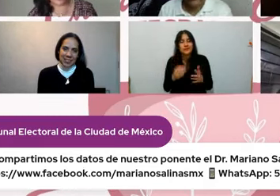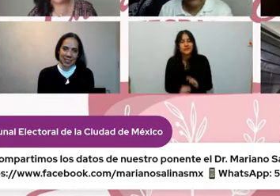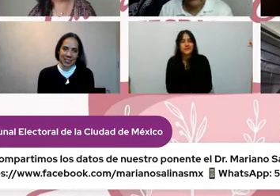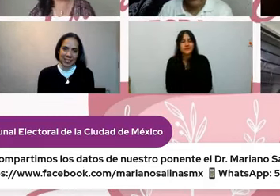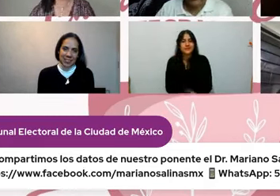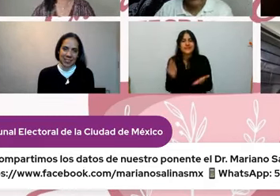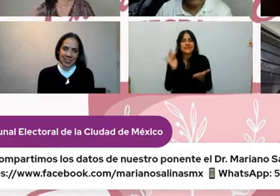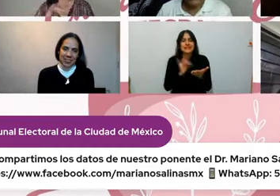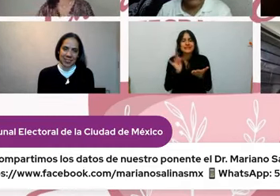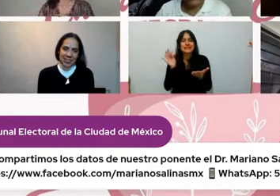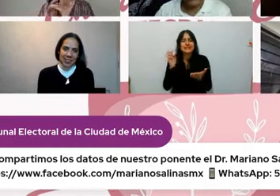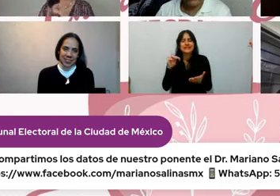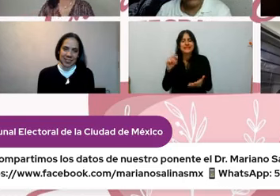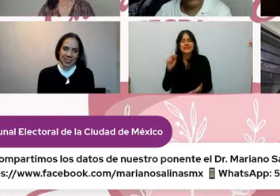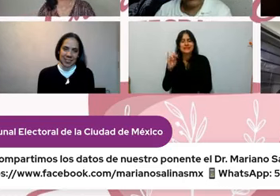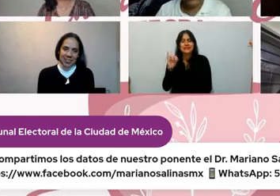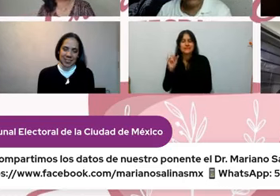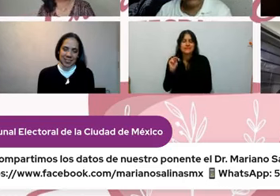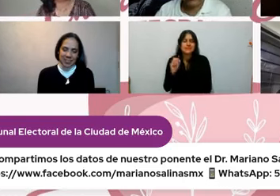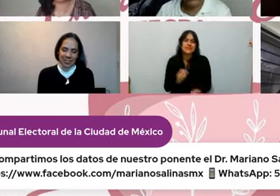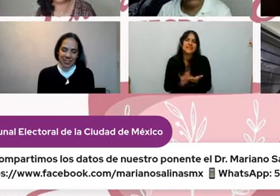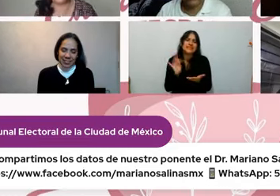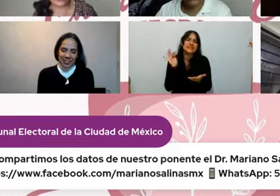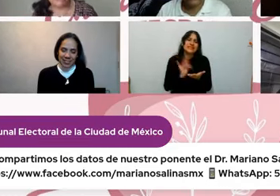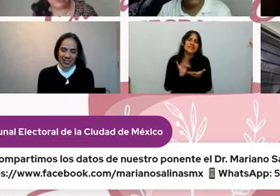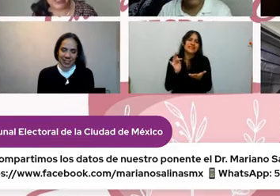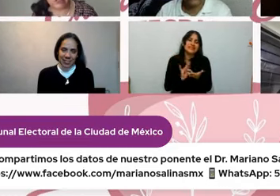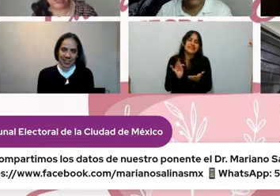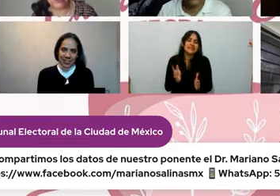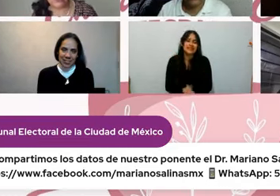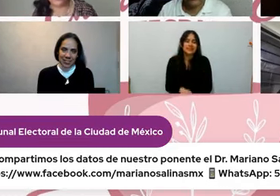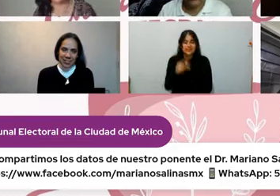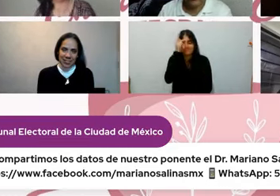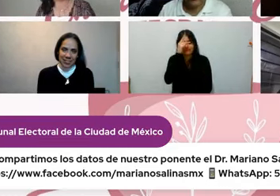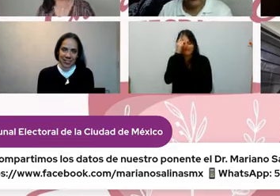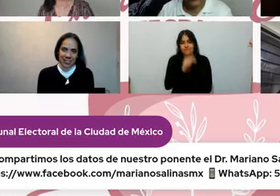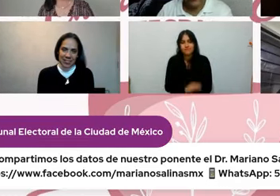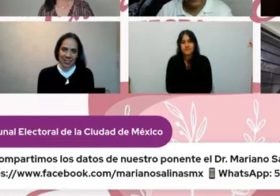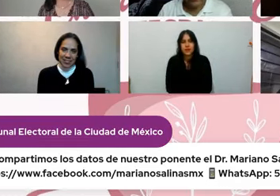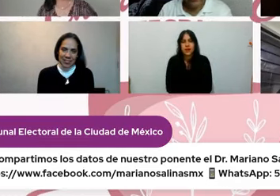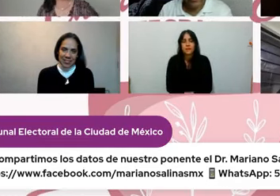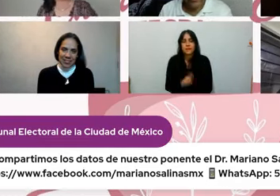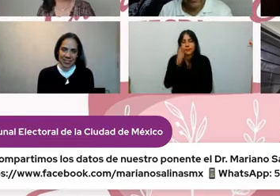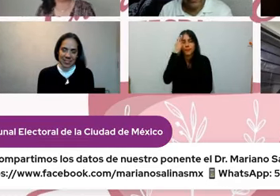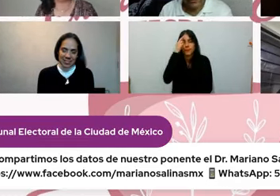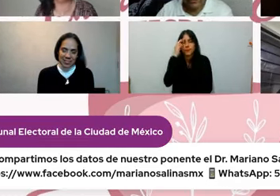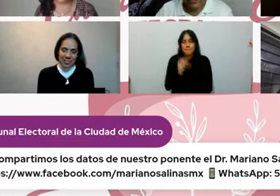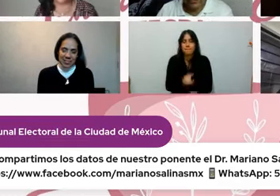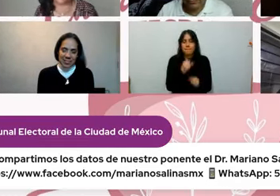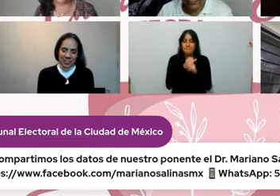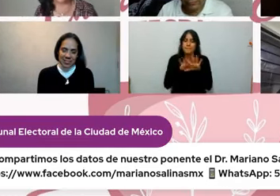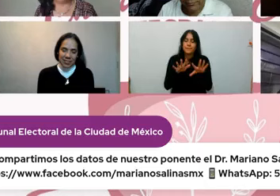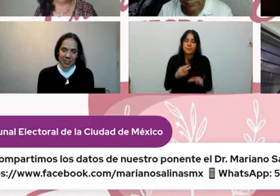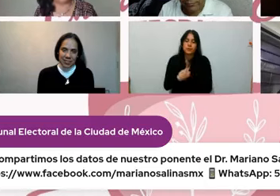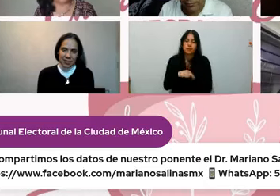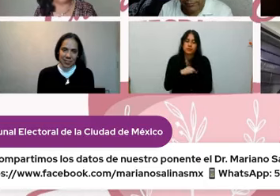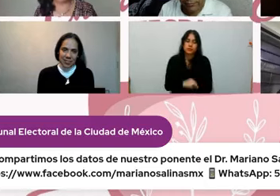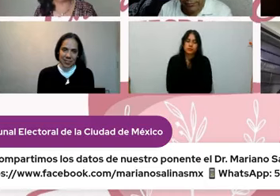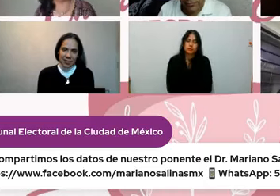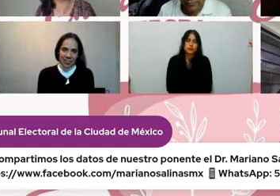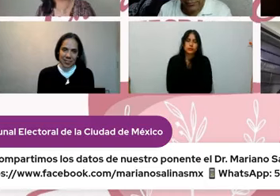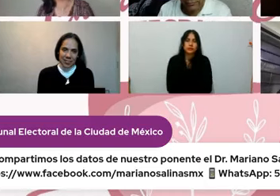Mariano Salinas gracias al doctor y les dejamos allí los datos nuevamente para quien guste contactarle